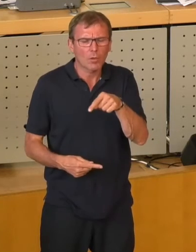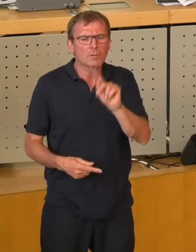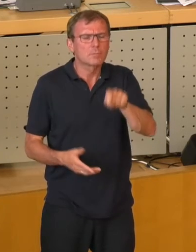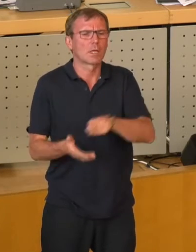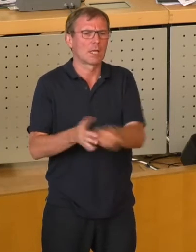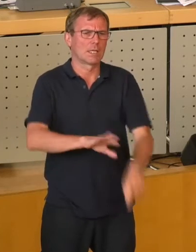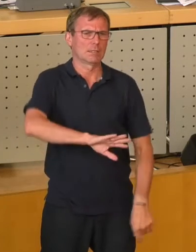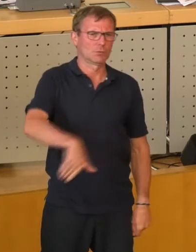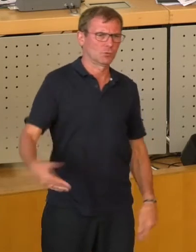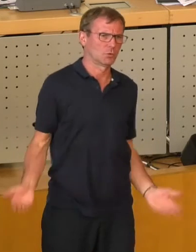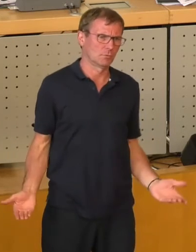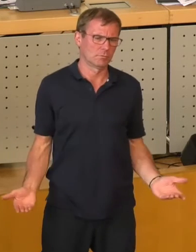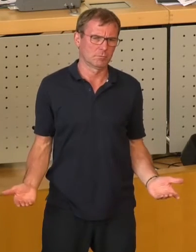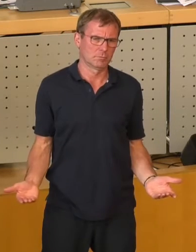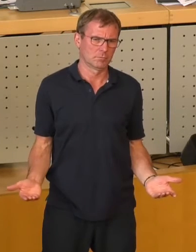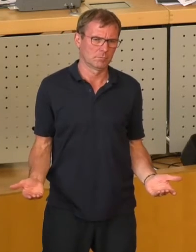jetzt auch noch gestrichen.